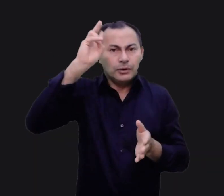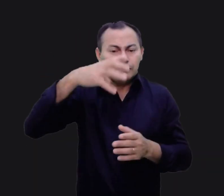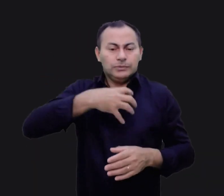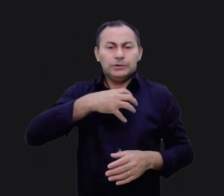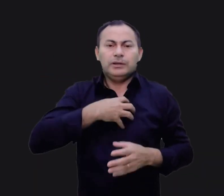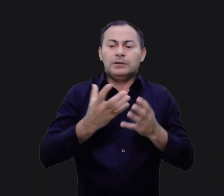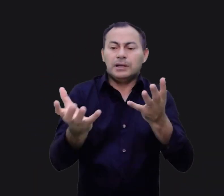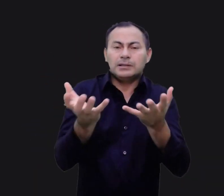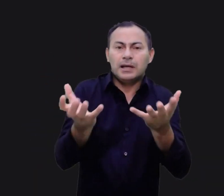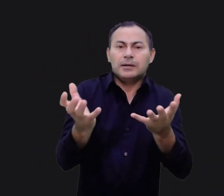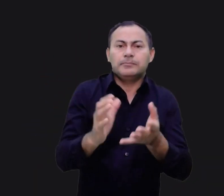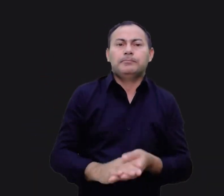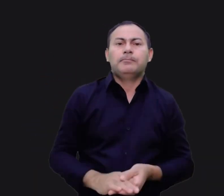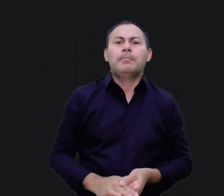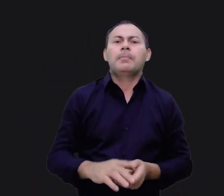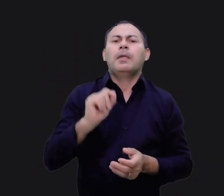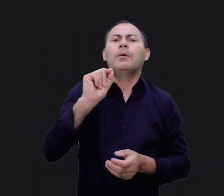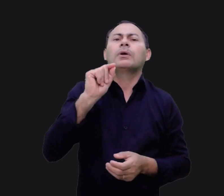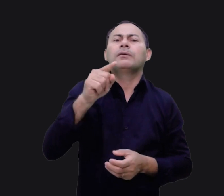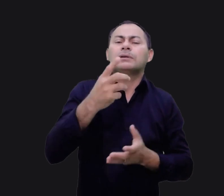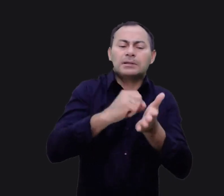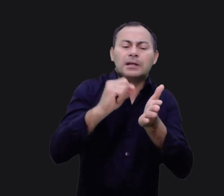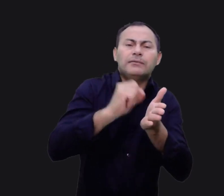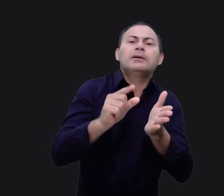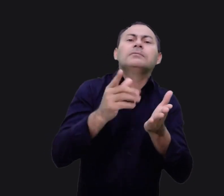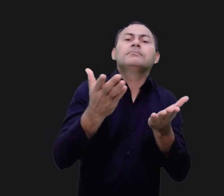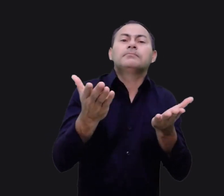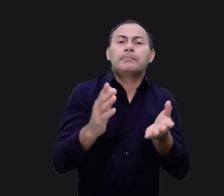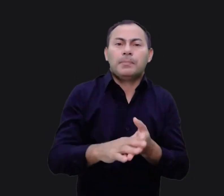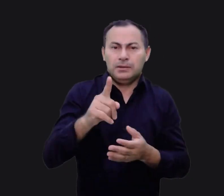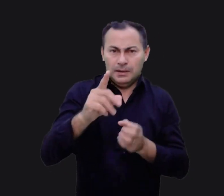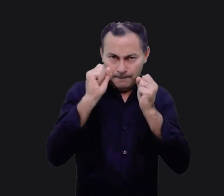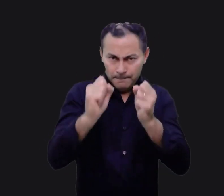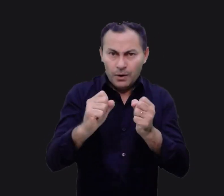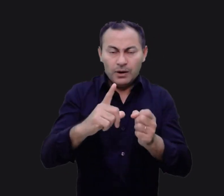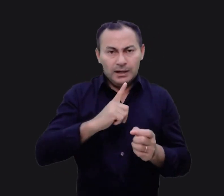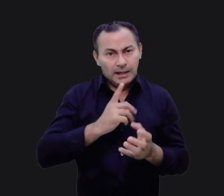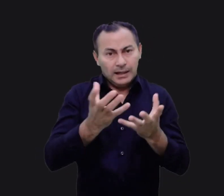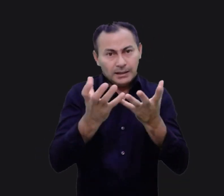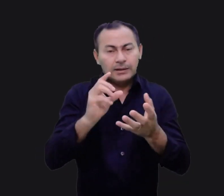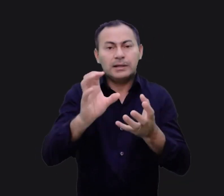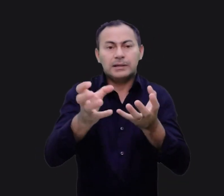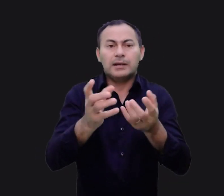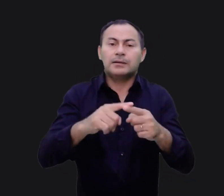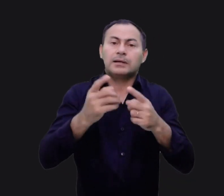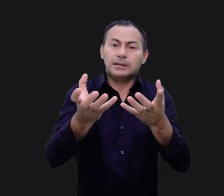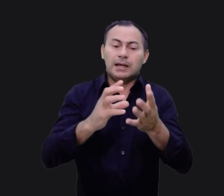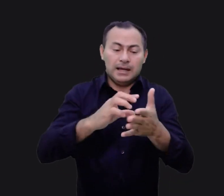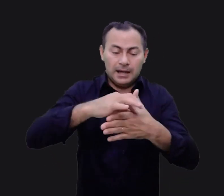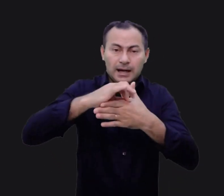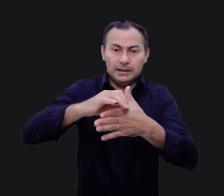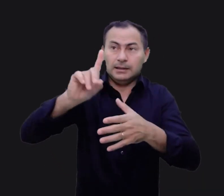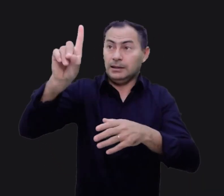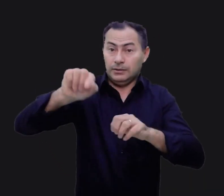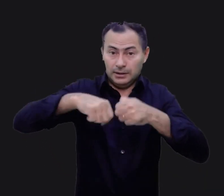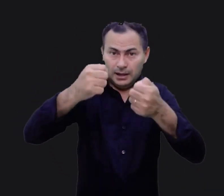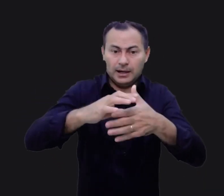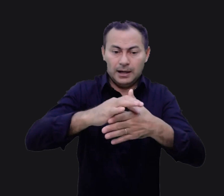história do jeito que quiser. O que é que você escreveria, hein? Você pode ter o que quiser. Se quiser carne, Deus vai dar